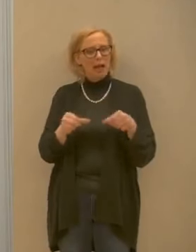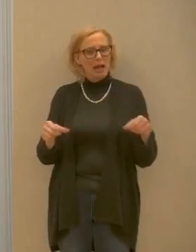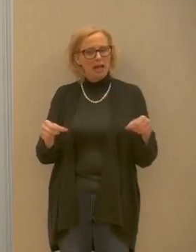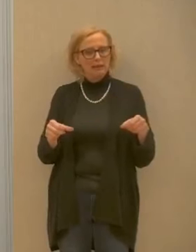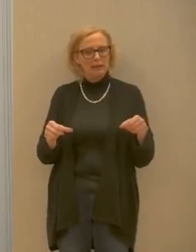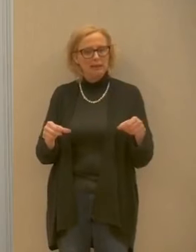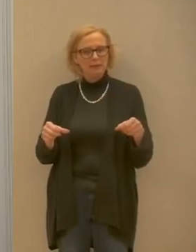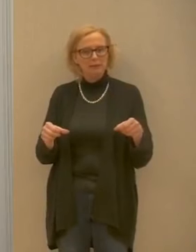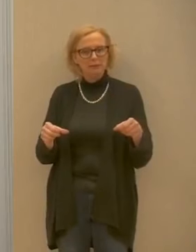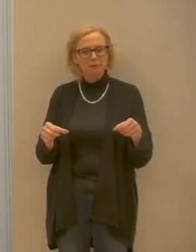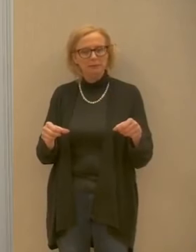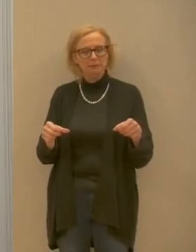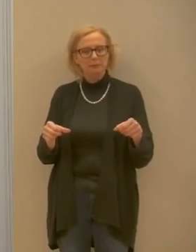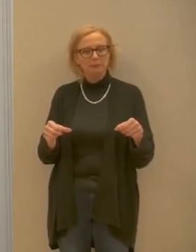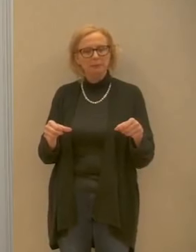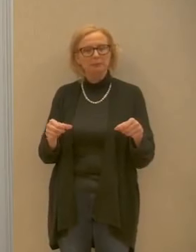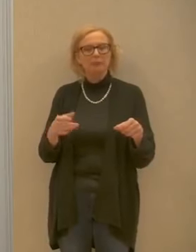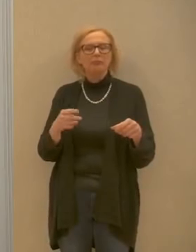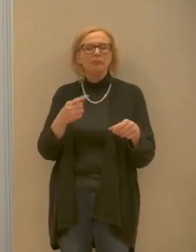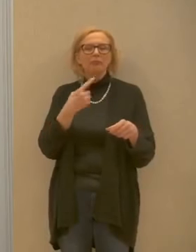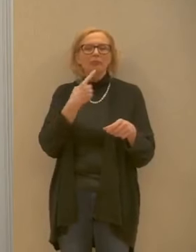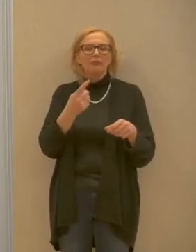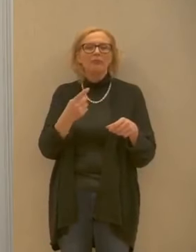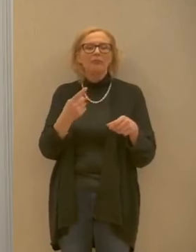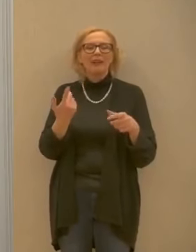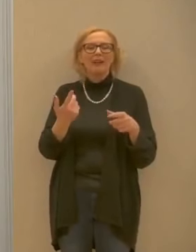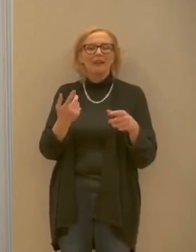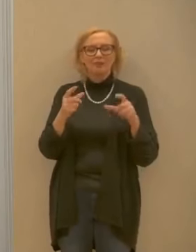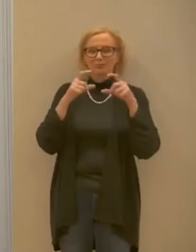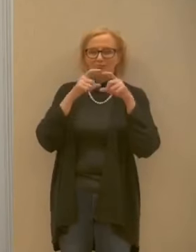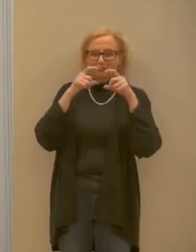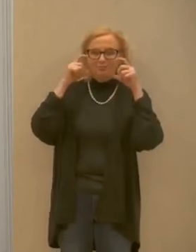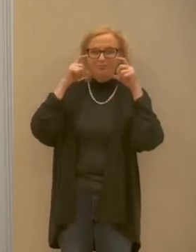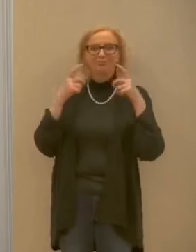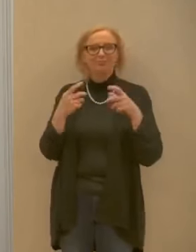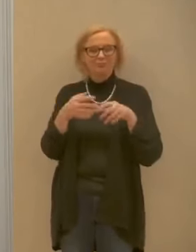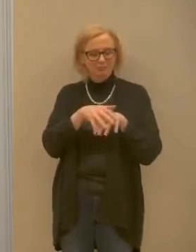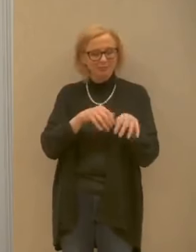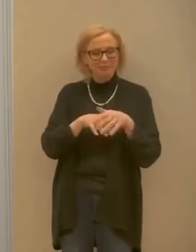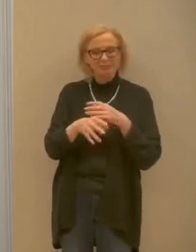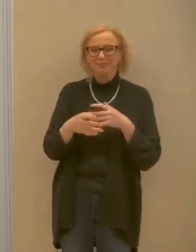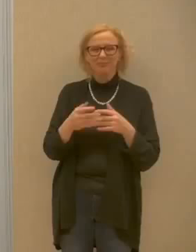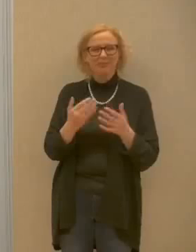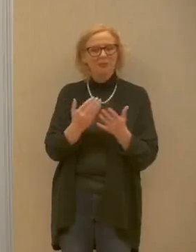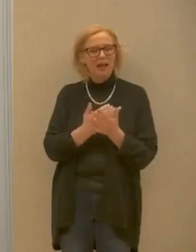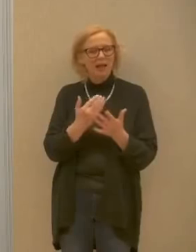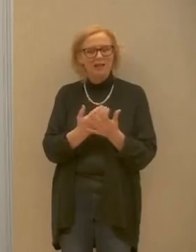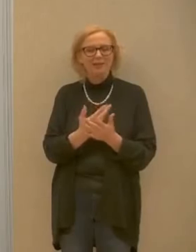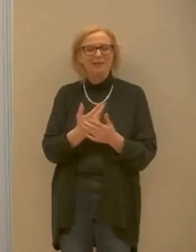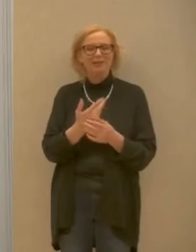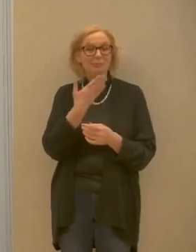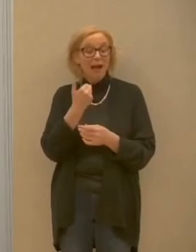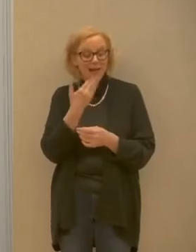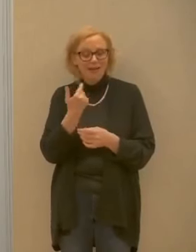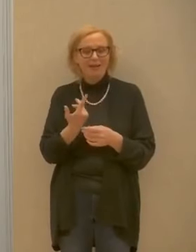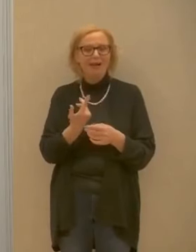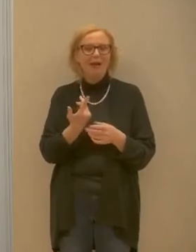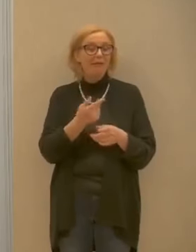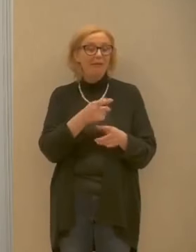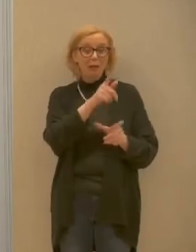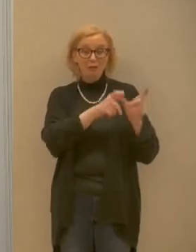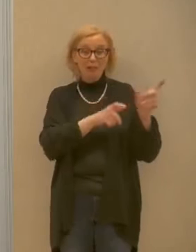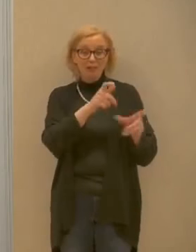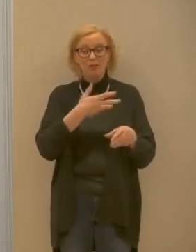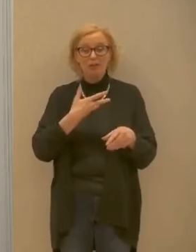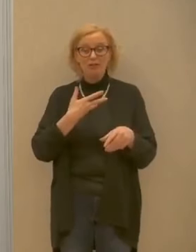i dispositivi di protezione individuale sono carenti sono costretti a fare visite domiciliari a pazienti che hanno sintomi